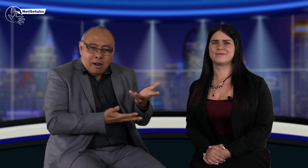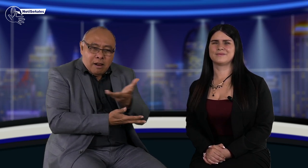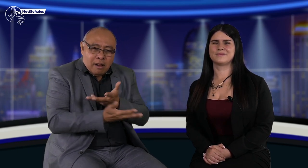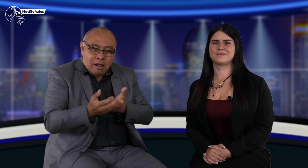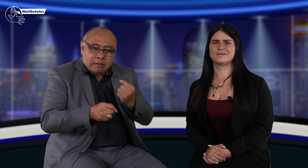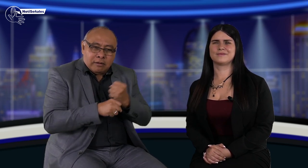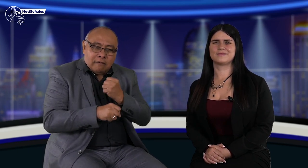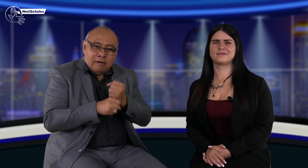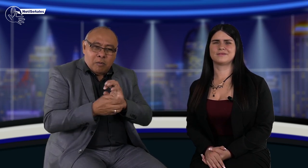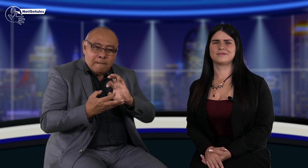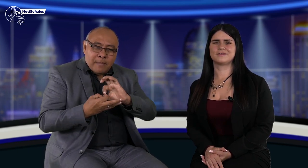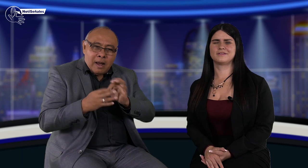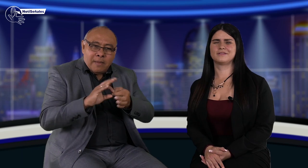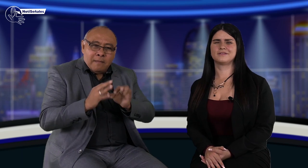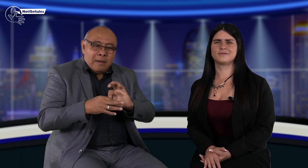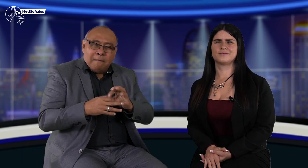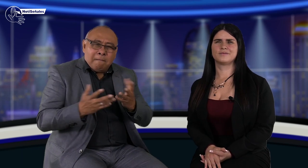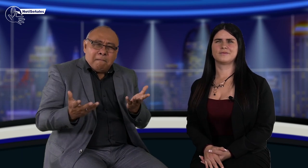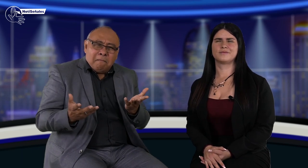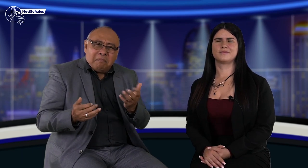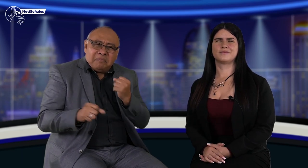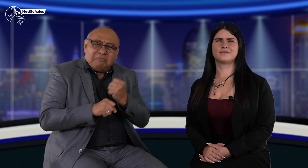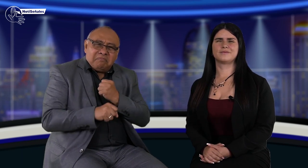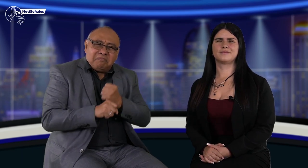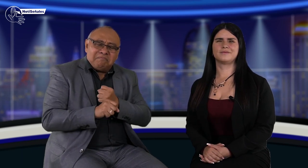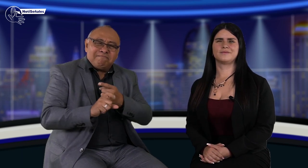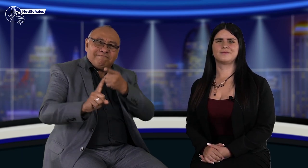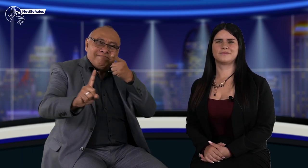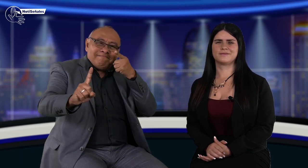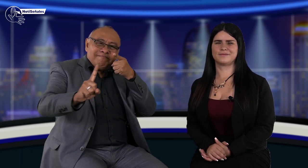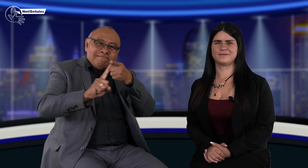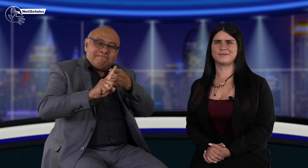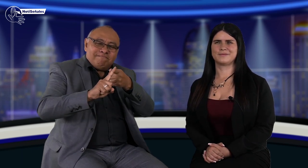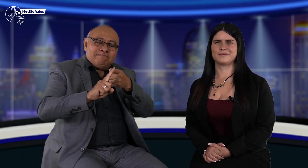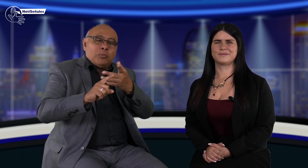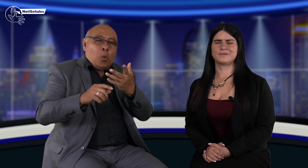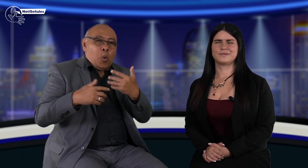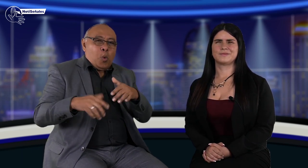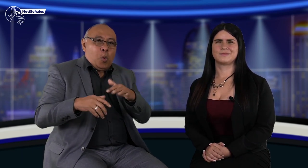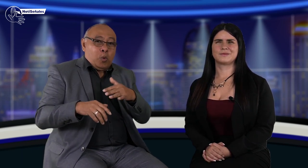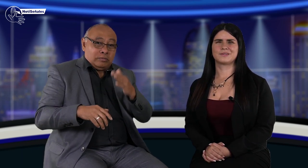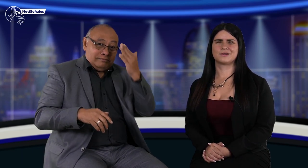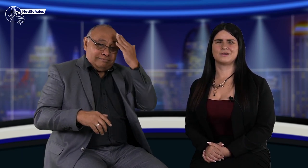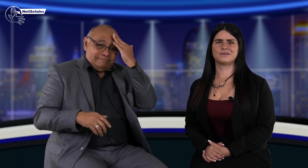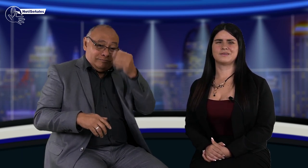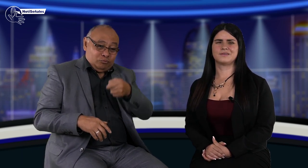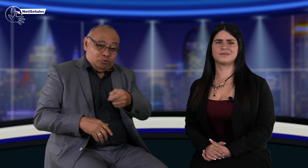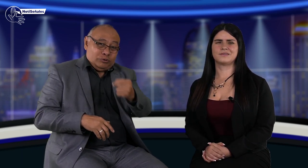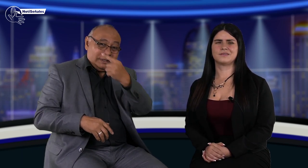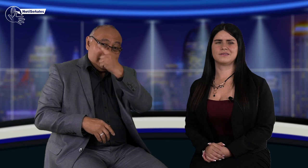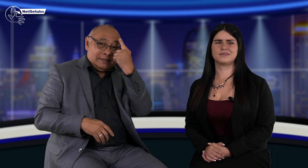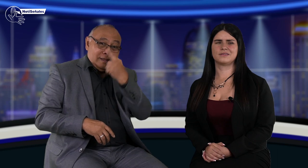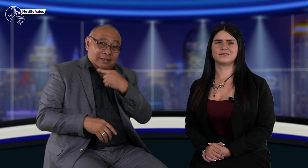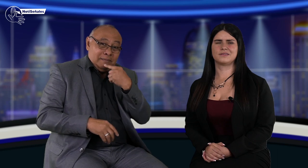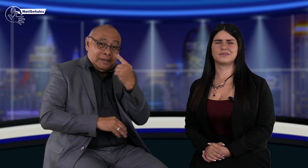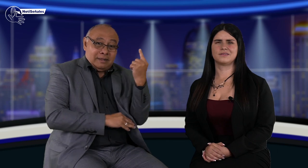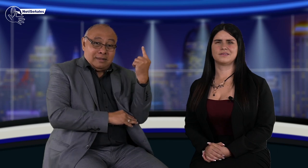Bogotá y a SORSUP para consolidar un trabajo articulado desde ya en relación a lo que